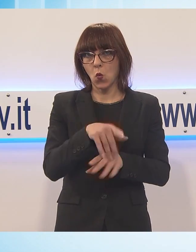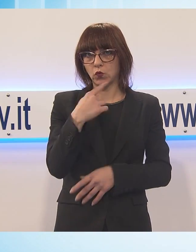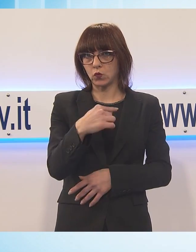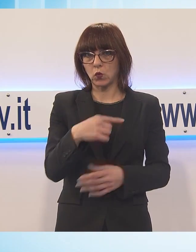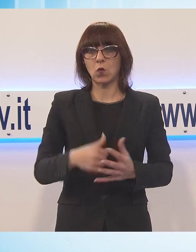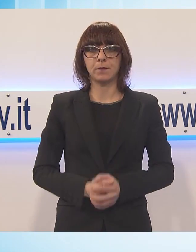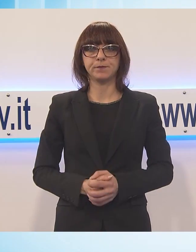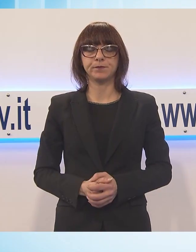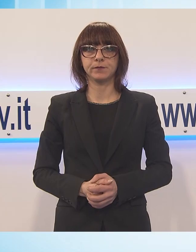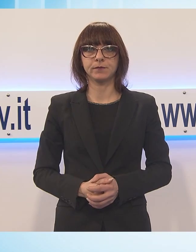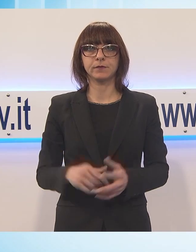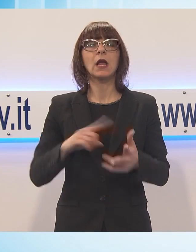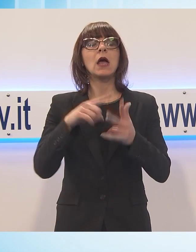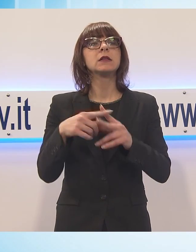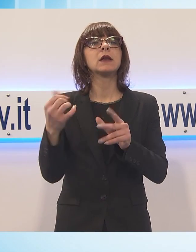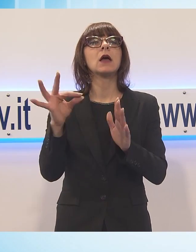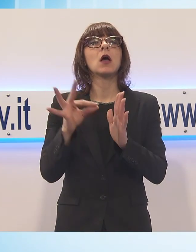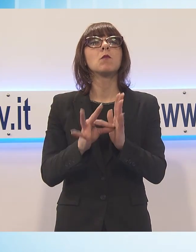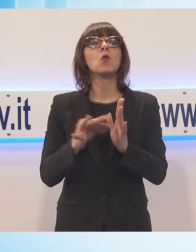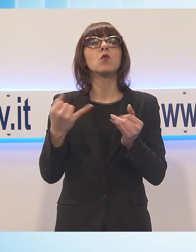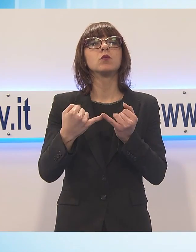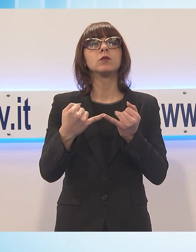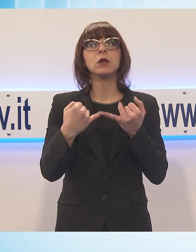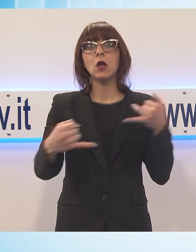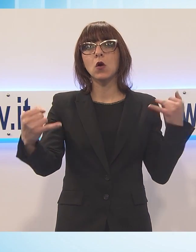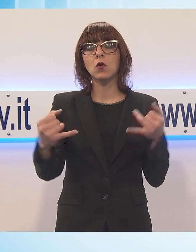pubbliche per il triennio 2018-2020.